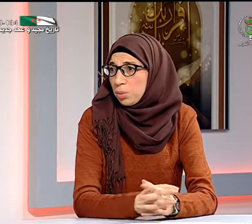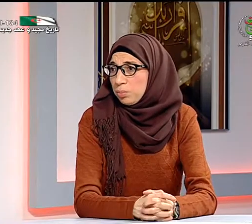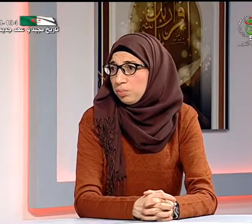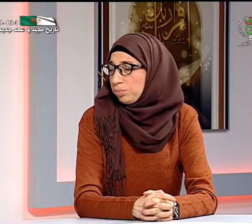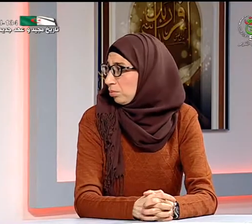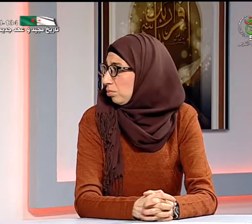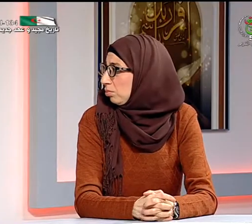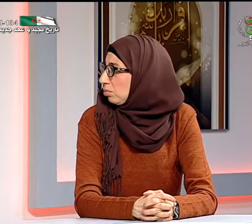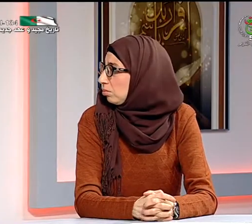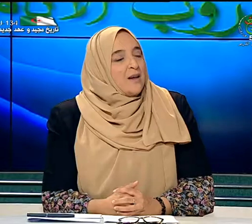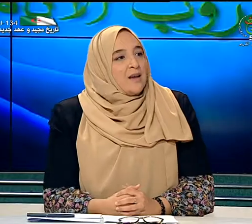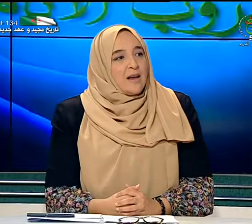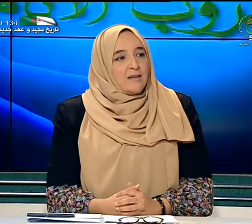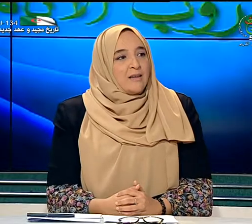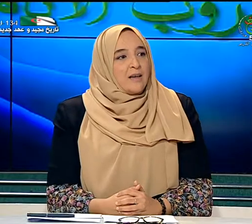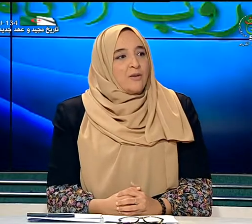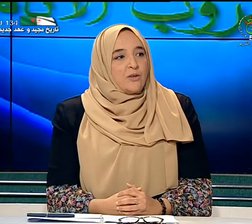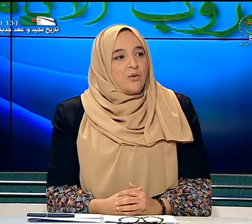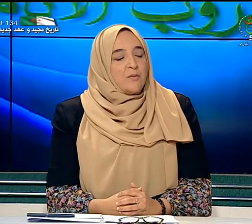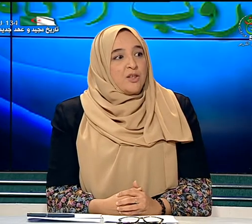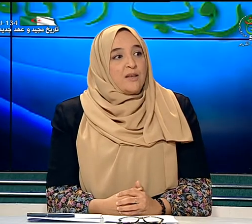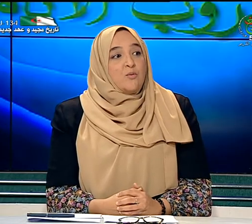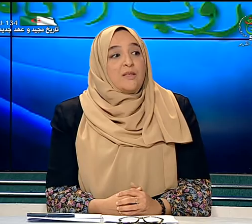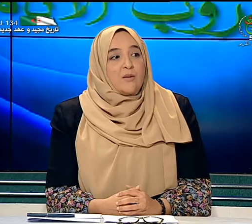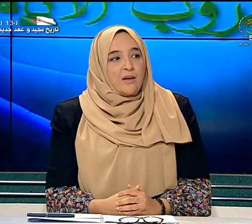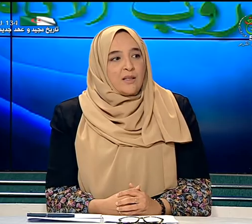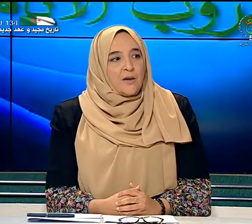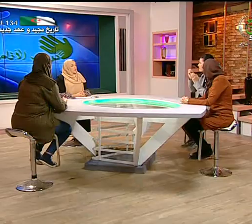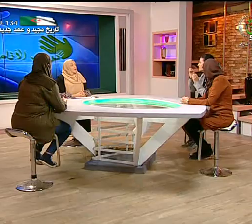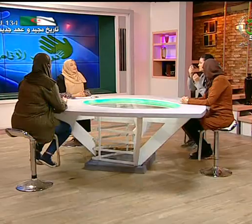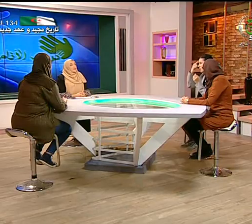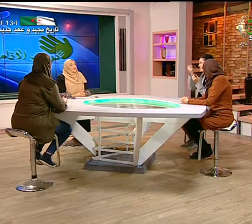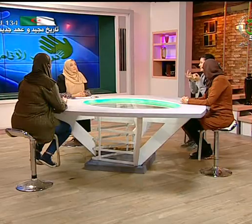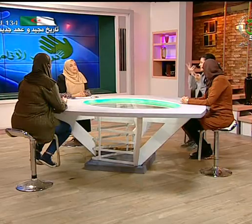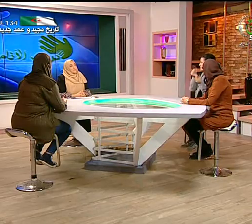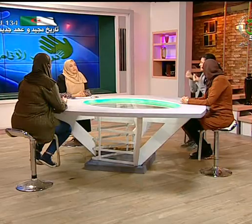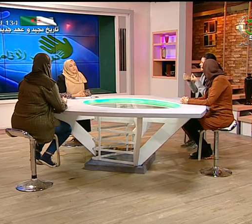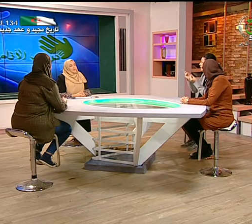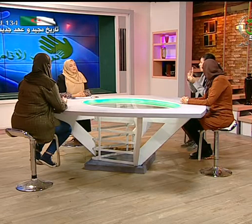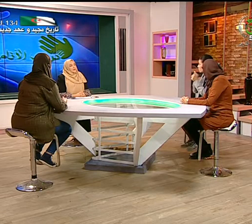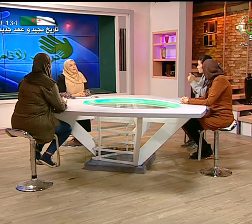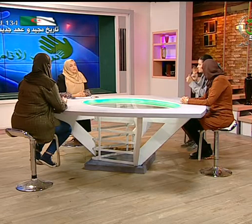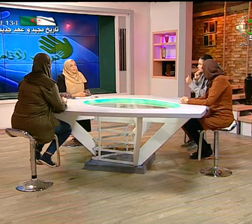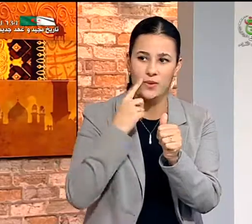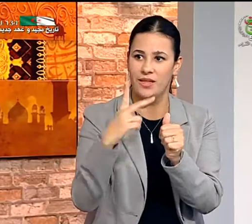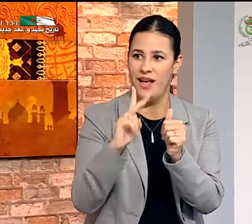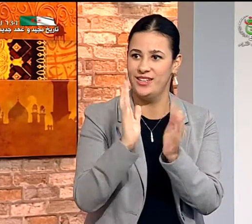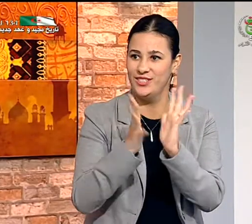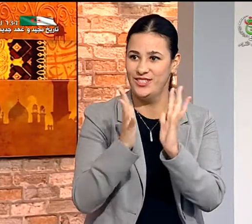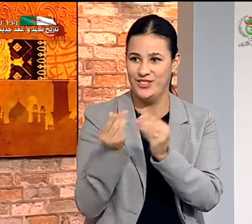نعم جزيا هذه النقطة مهمة جدا لمستقبل الأطفال لأنهم بداية لا يعرفون حقيقة لغة الإشارية